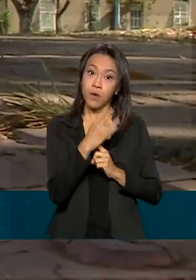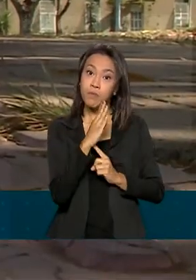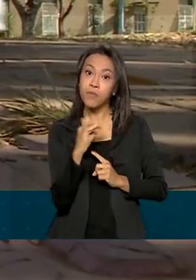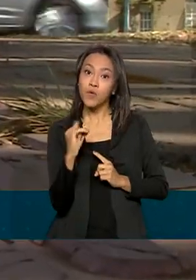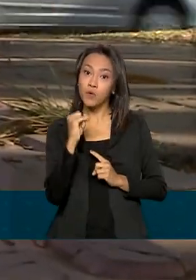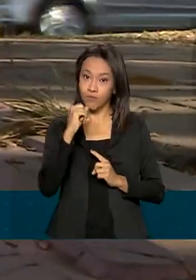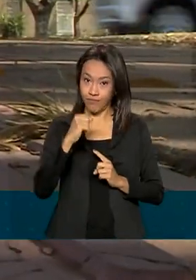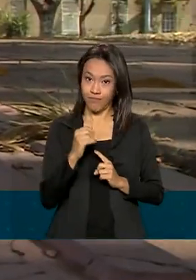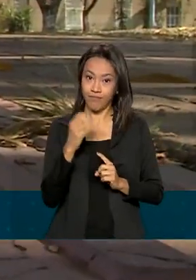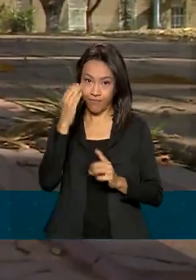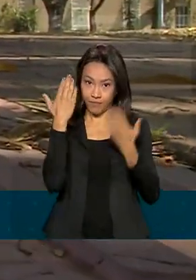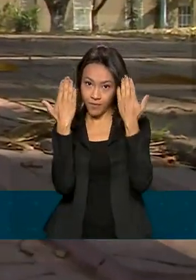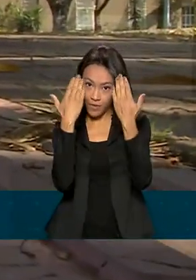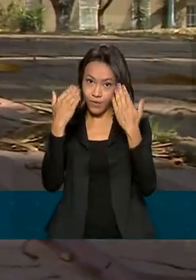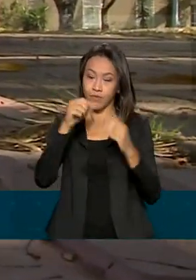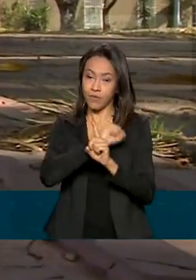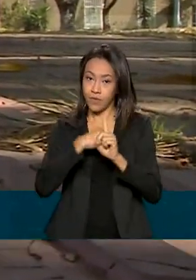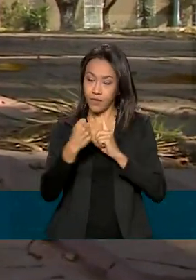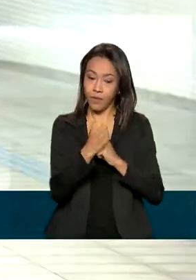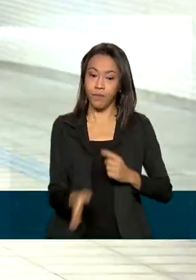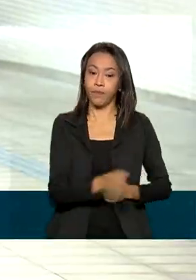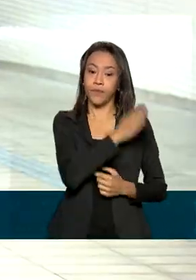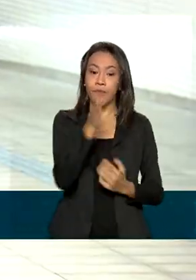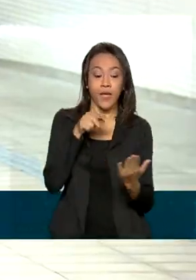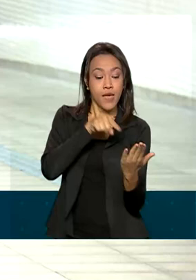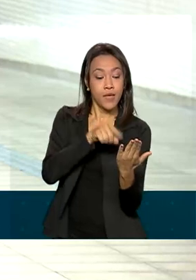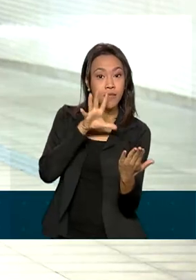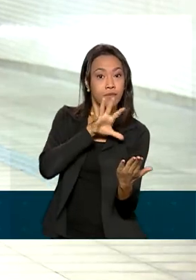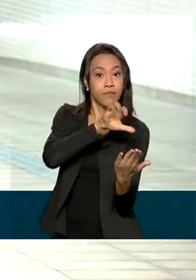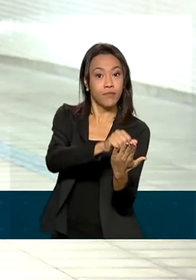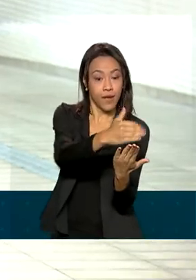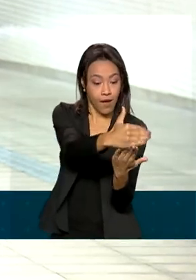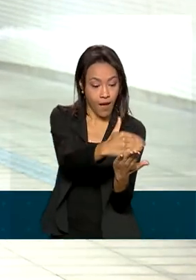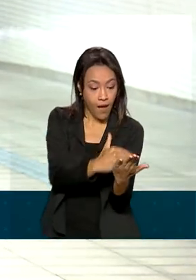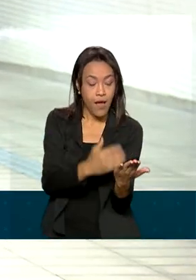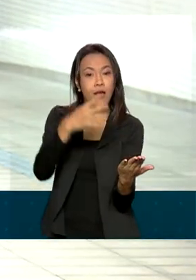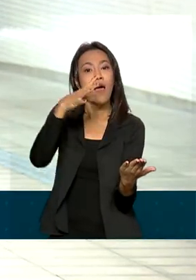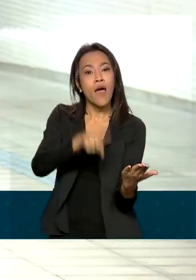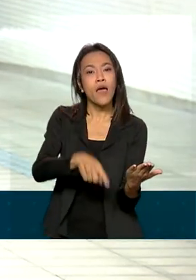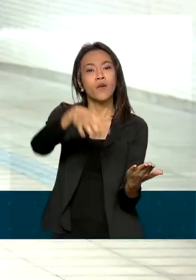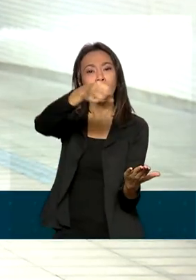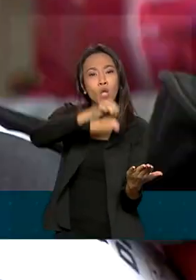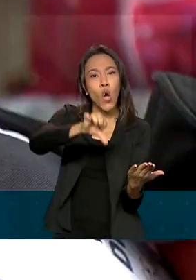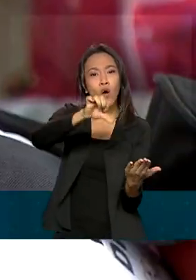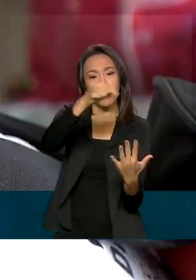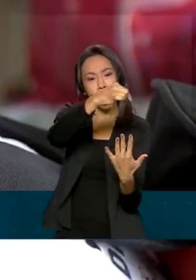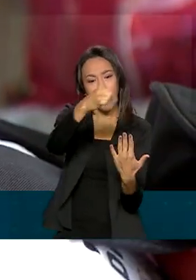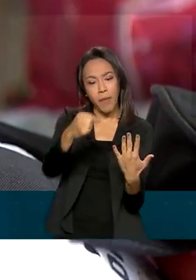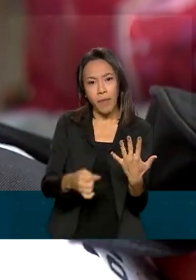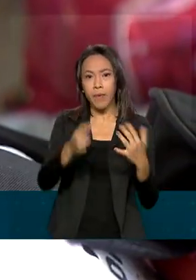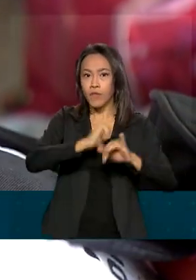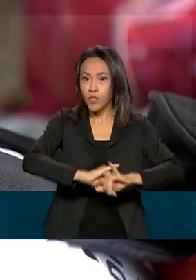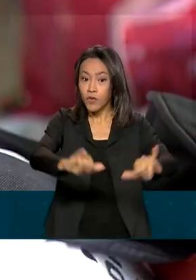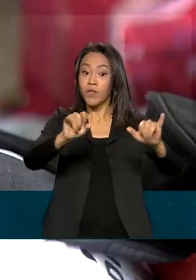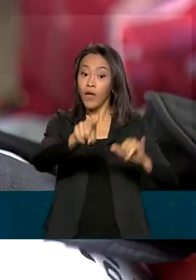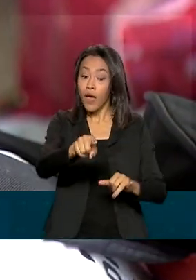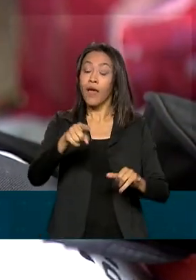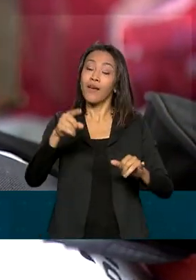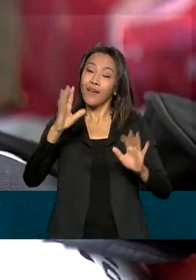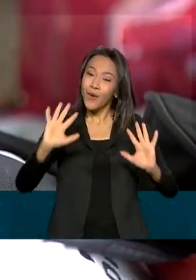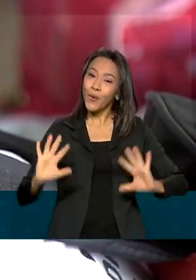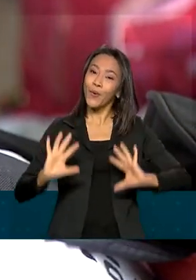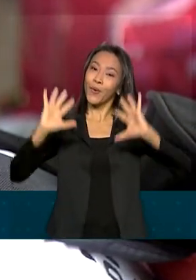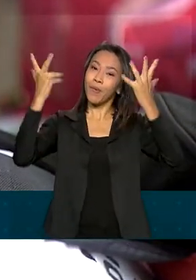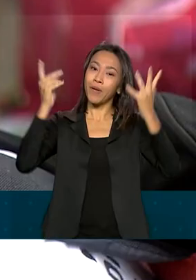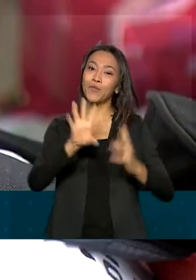primeira etapa do Cadastro Nacional de Inclusão foi uma das nove ações anunciadas na cerimônia em alusão ao Dia Internacional